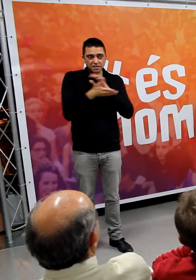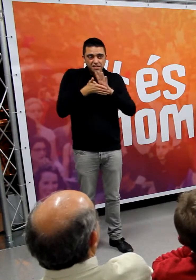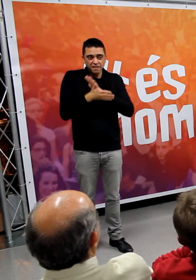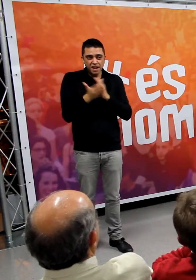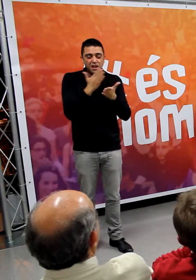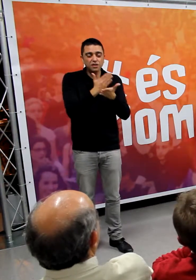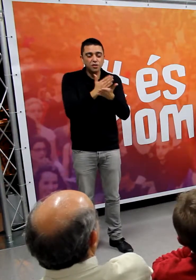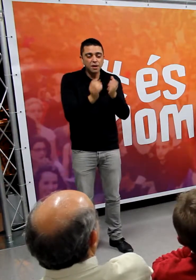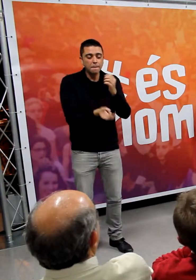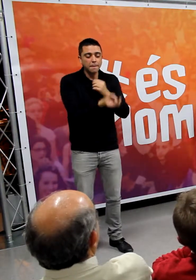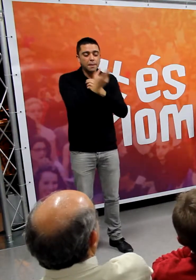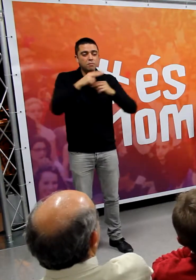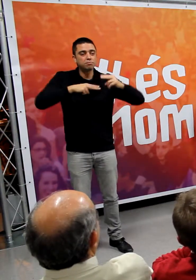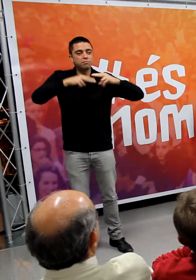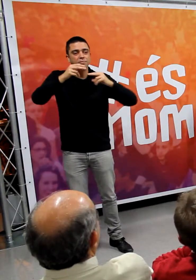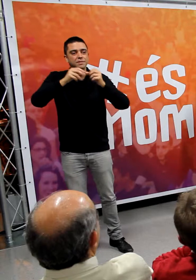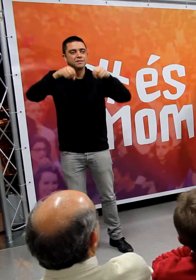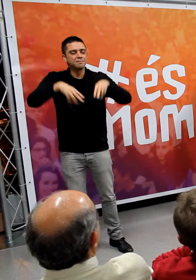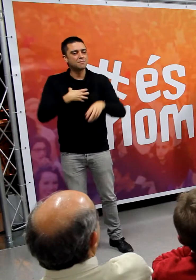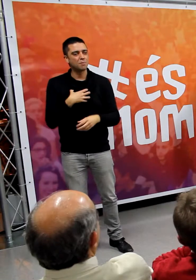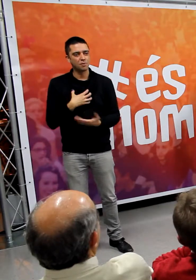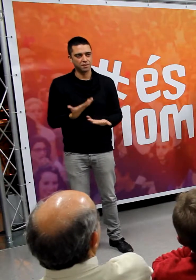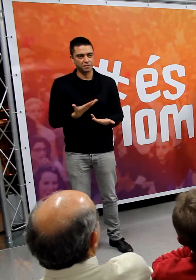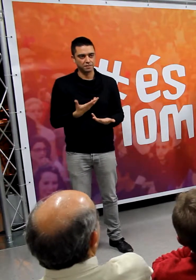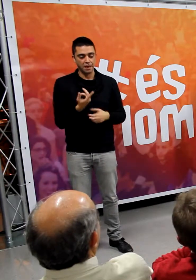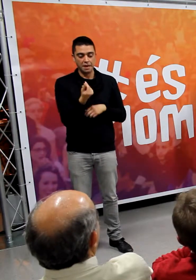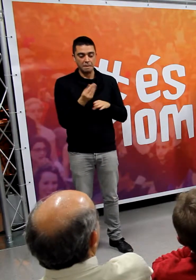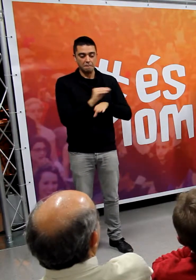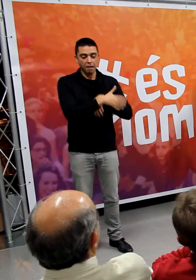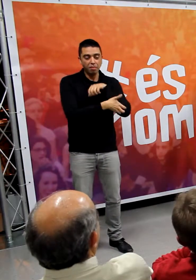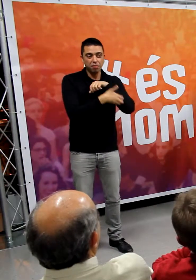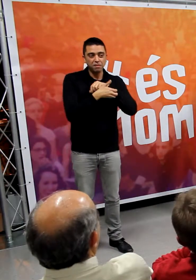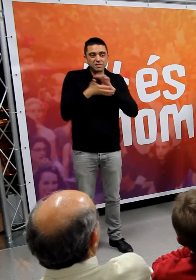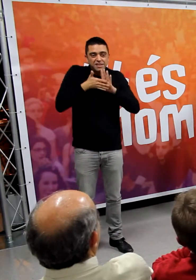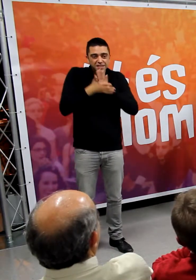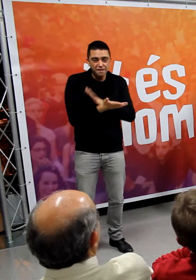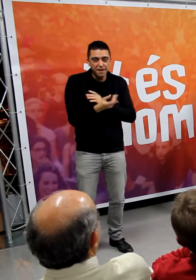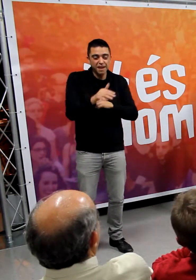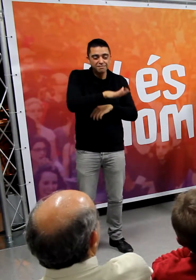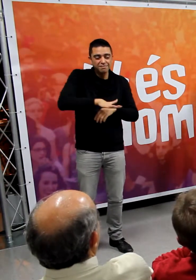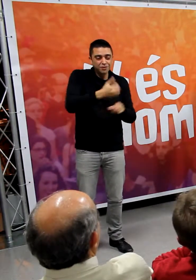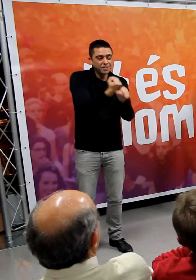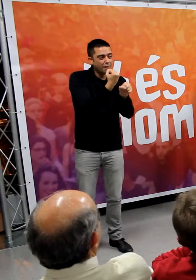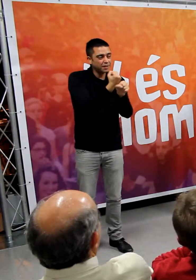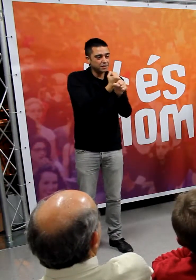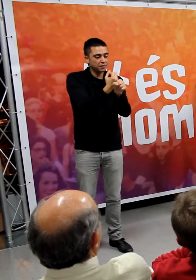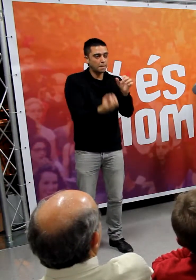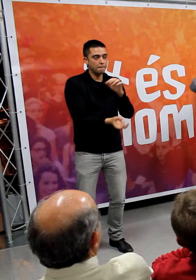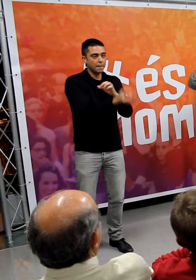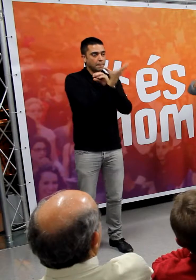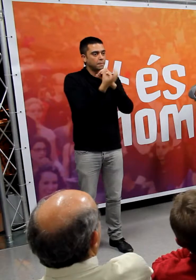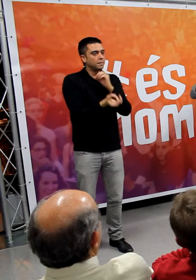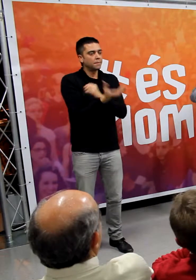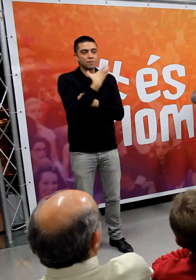escoles que no s'han pogut construir l'infrafinançament són els llocs de treball que no s'han pogut